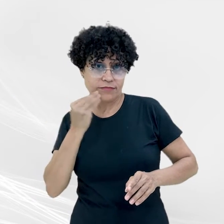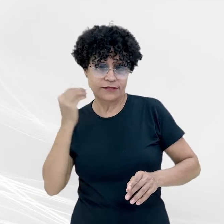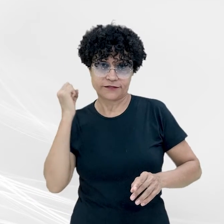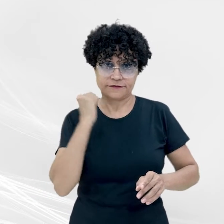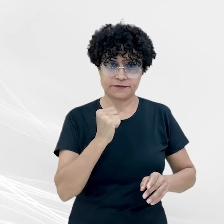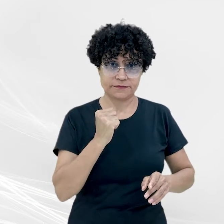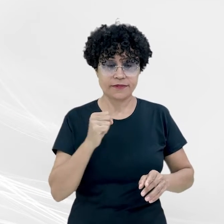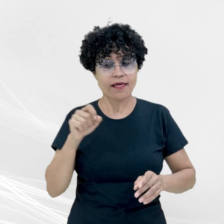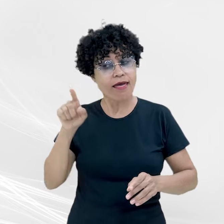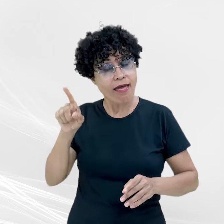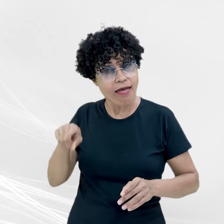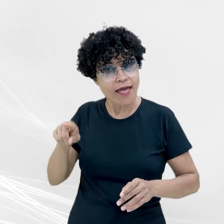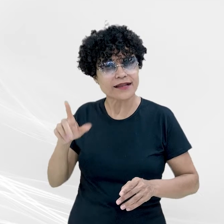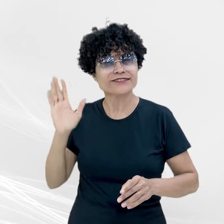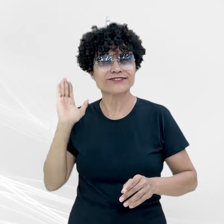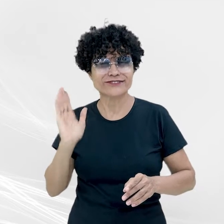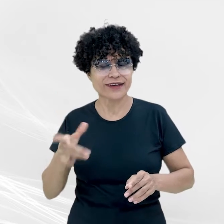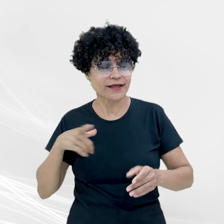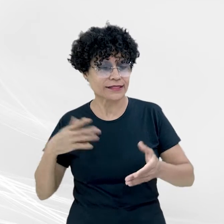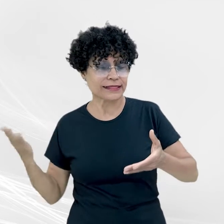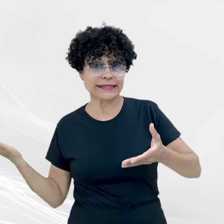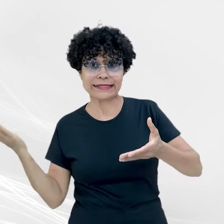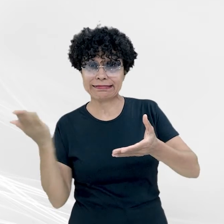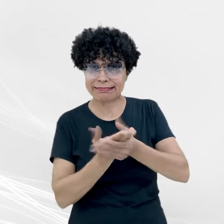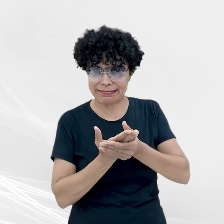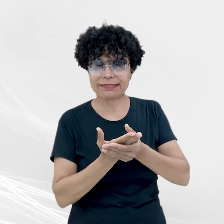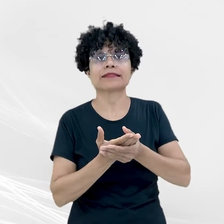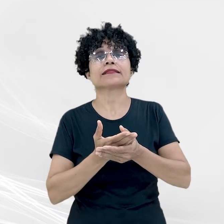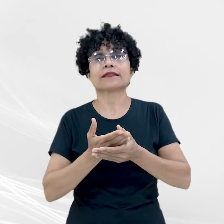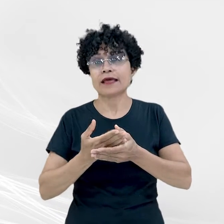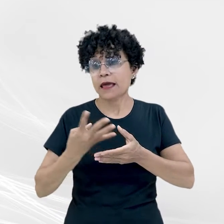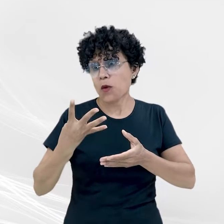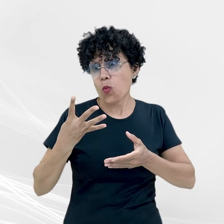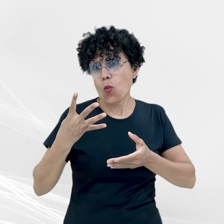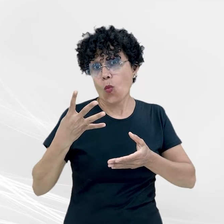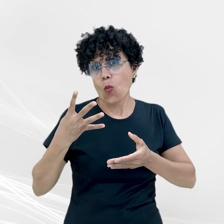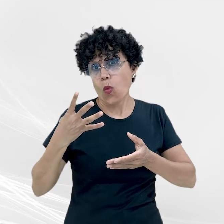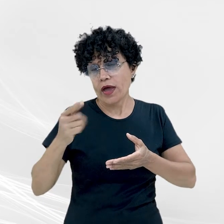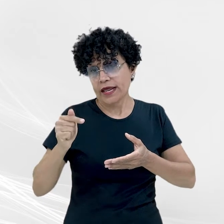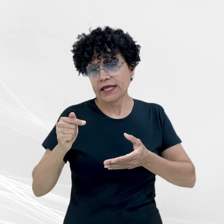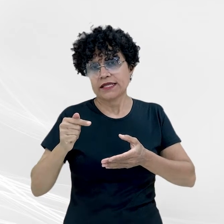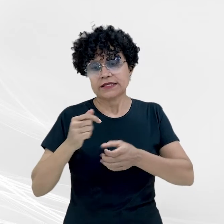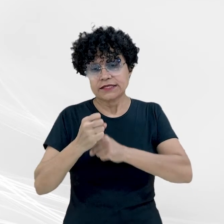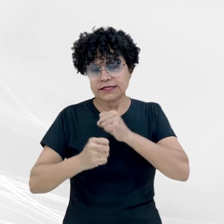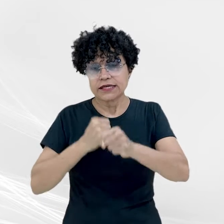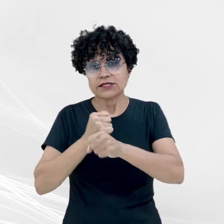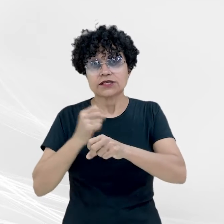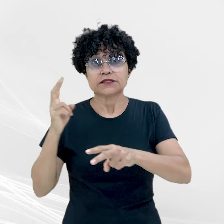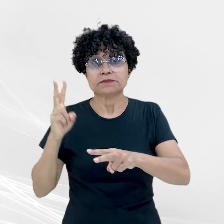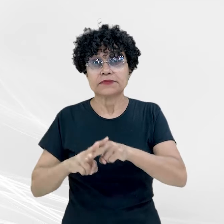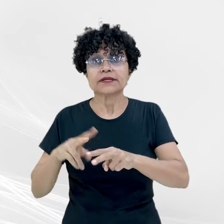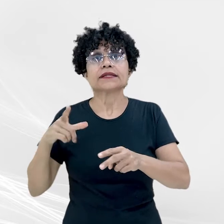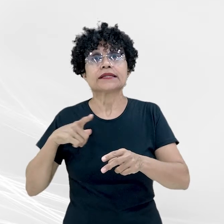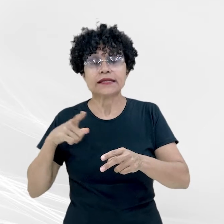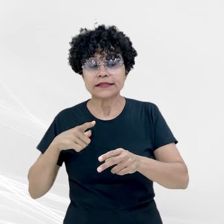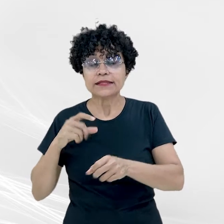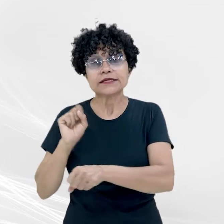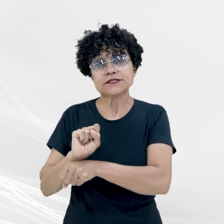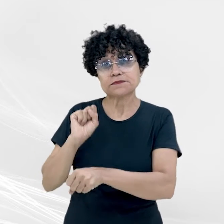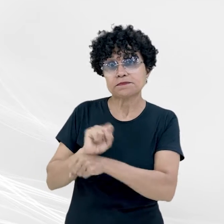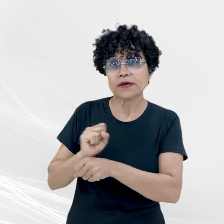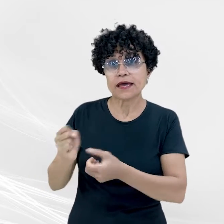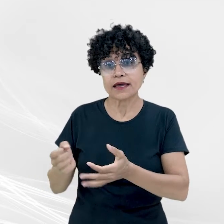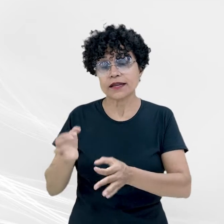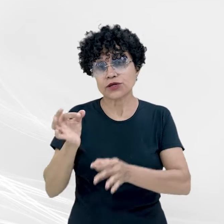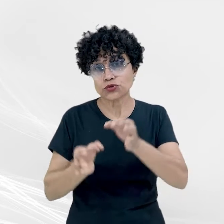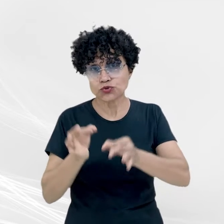sentença que o réu já possui condenação que ultrapassa 47 anos de prisão e ainda aguarda julgamento em processos que tramitam